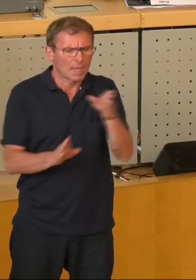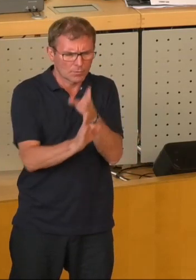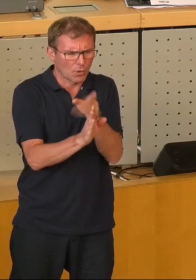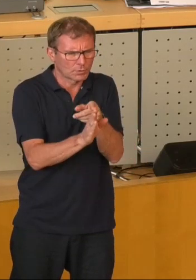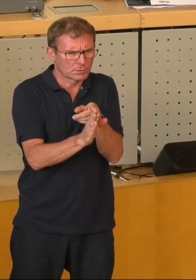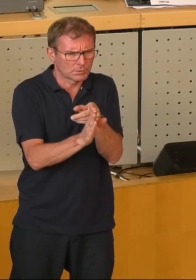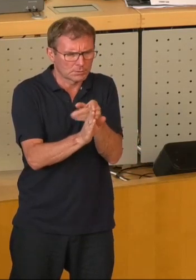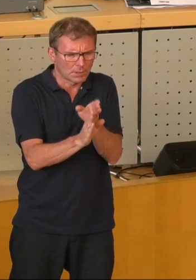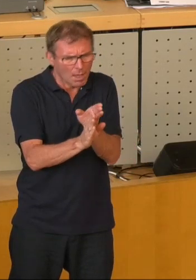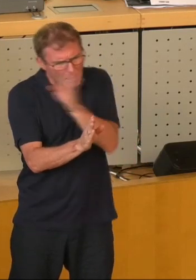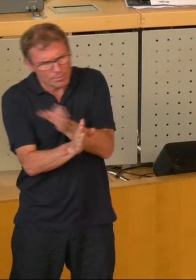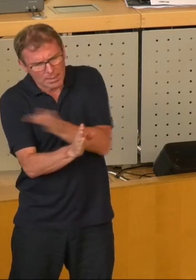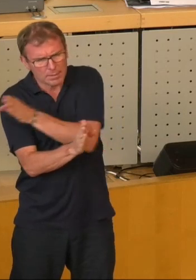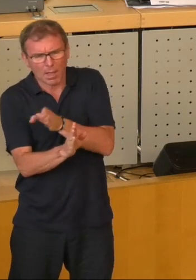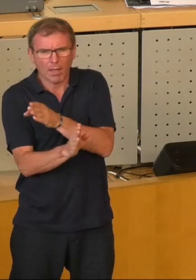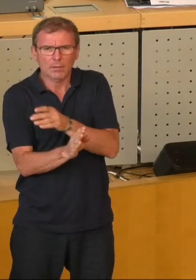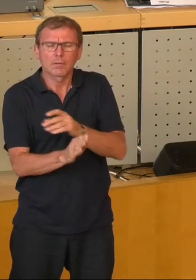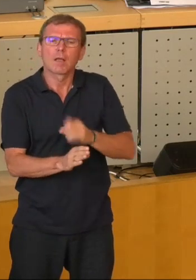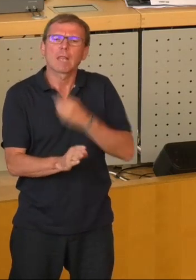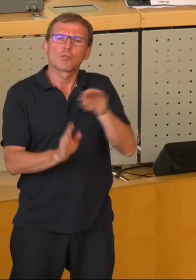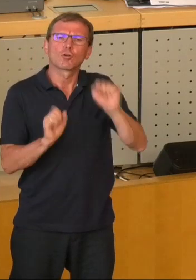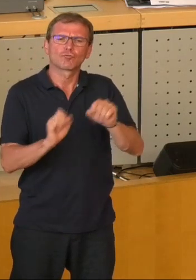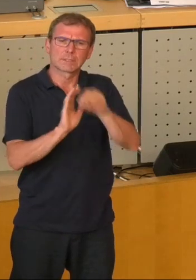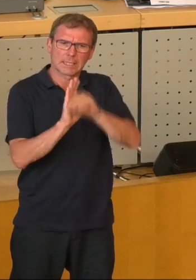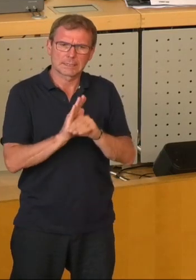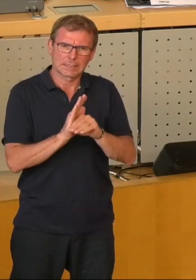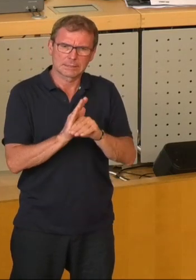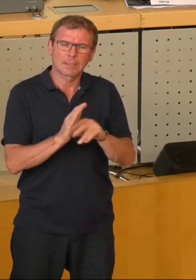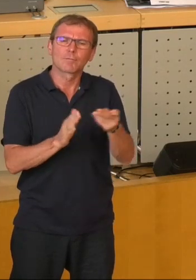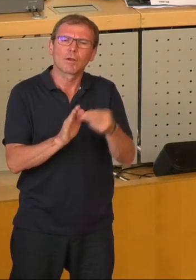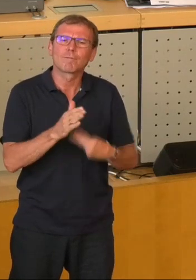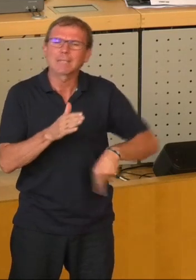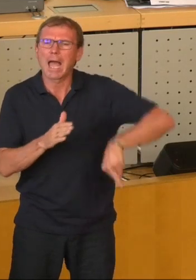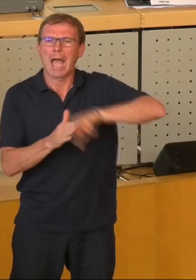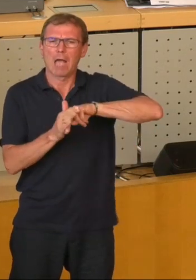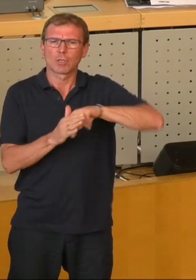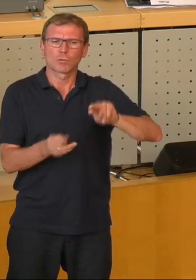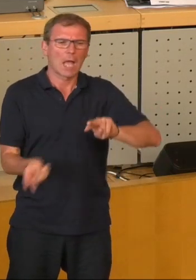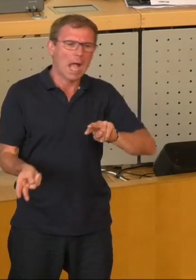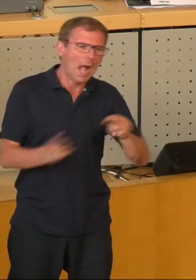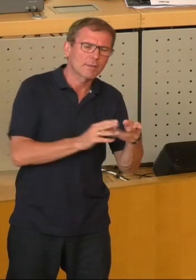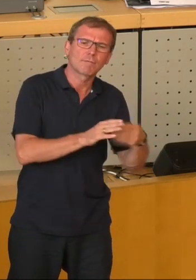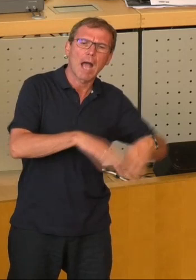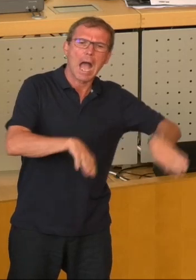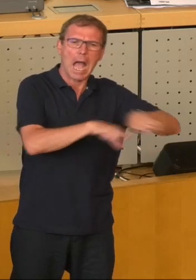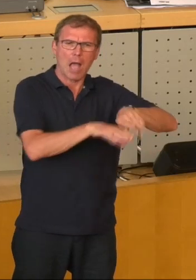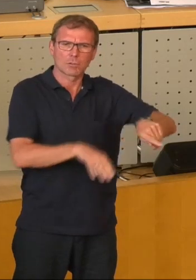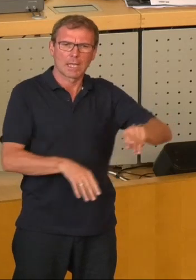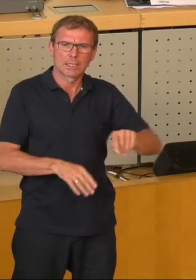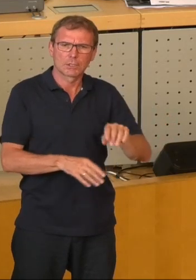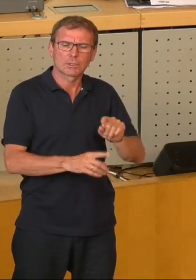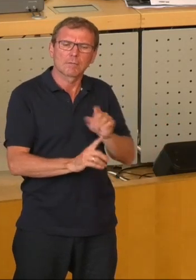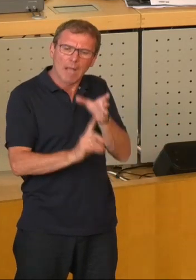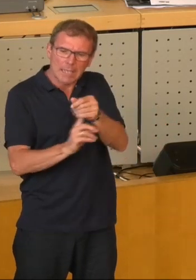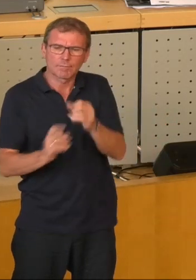im Sinne des gültigen zuständigen Naturschutzgesetz geforderte Wiederherstellung oder auch der alternative Ausgleich für die Eingriffe in Natur und